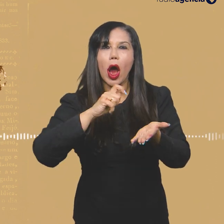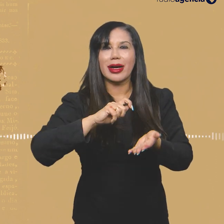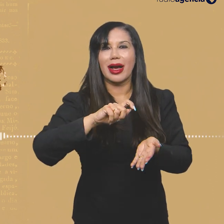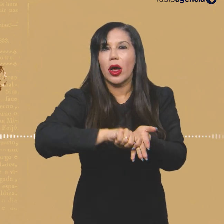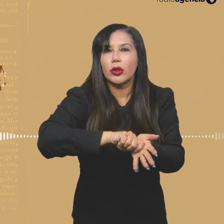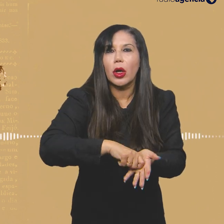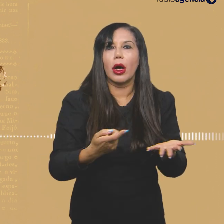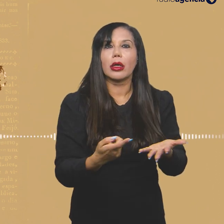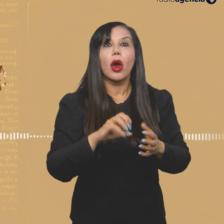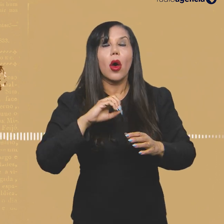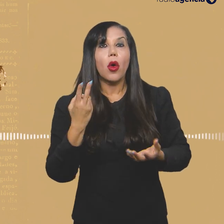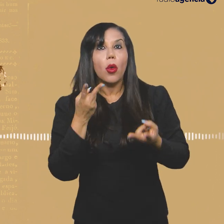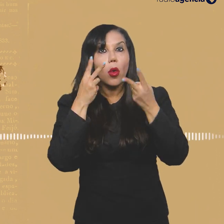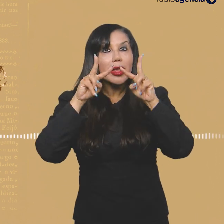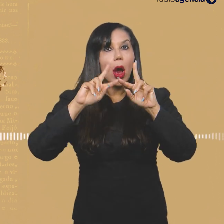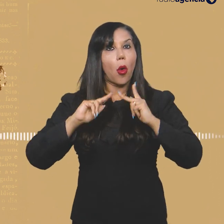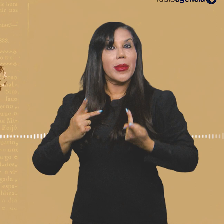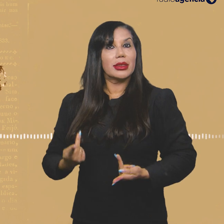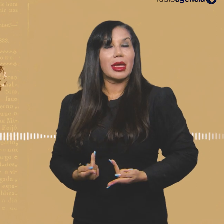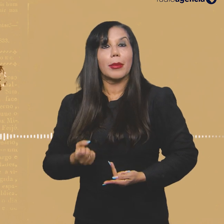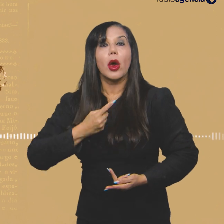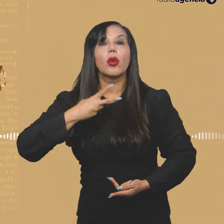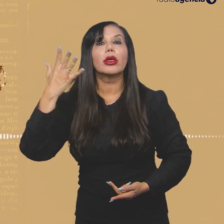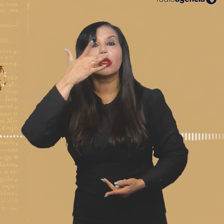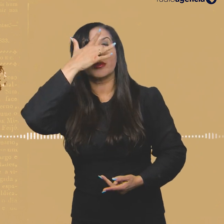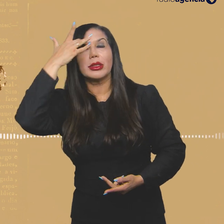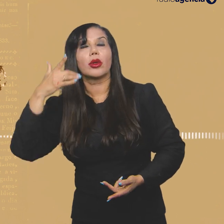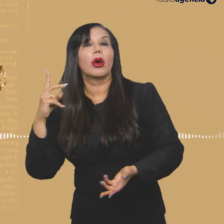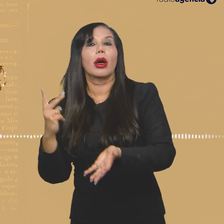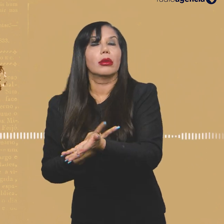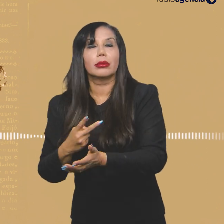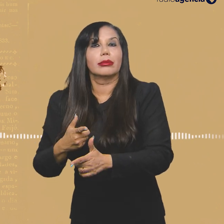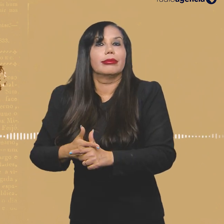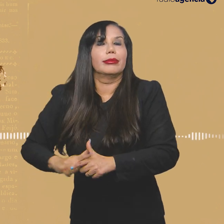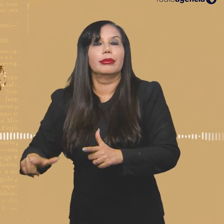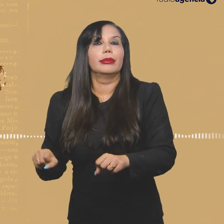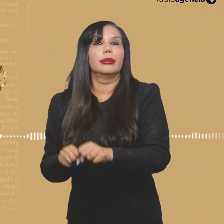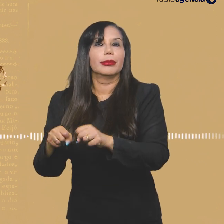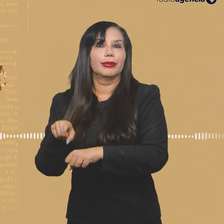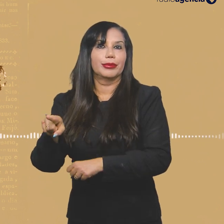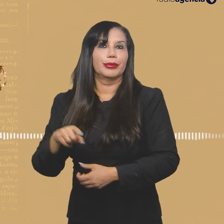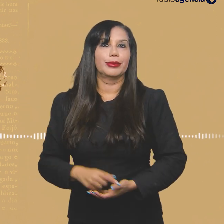de drogas? Ou o que importa é esse olhar humanizado, a gente saber quantas pessoas foram impactadas por aquilo?